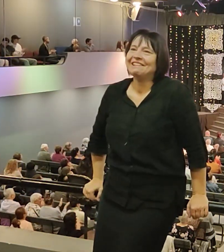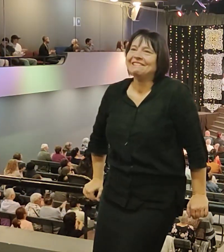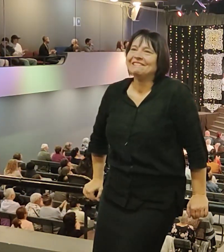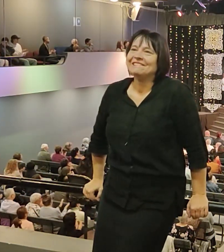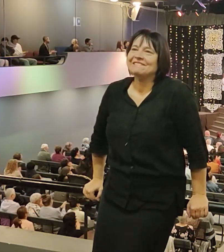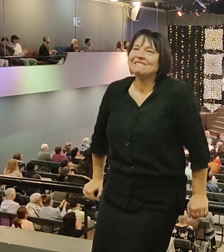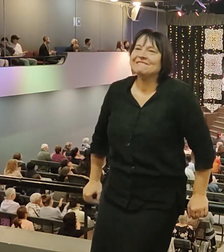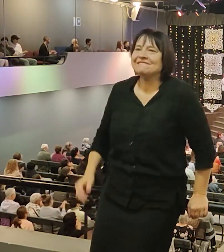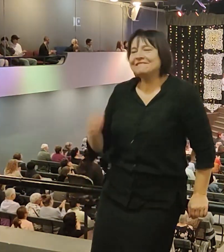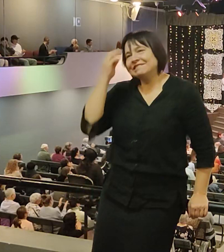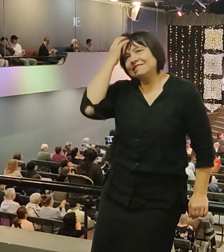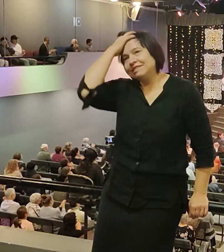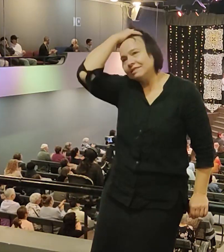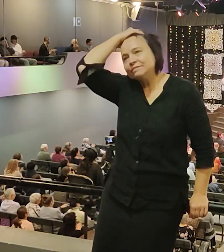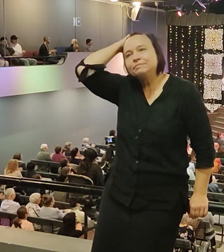АПЛОДИСМЕНТЫ